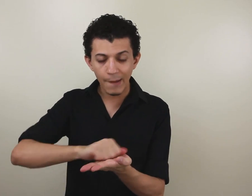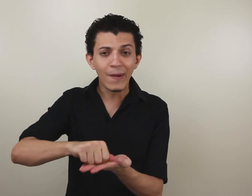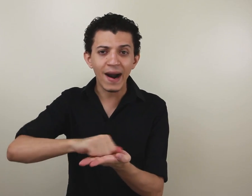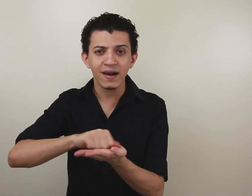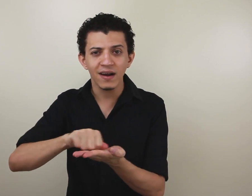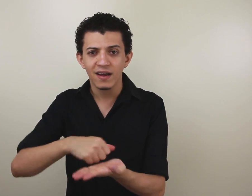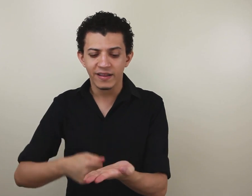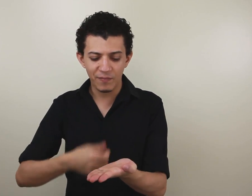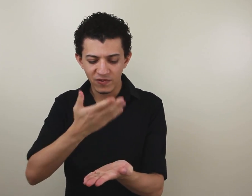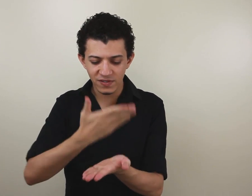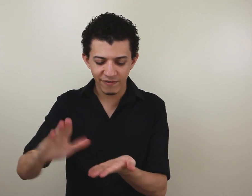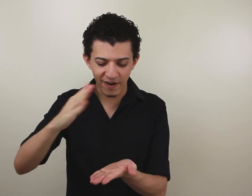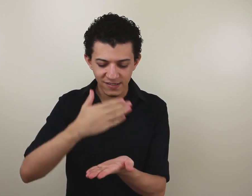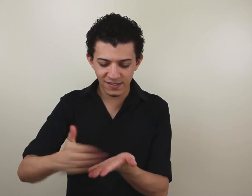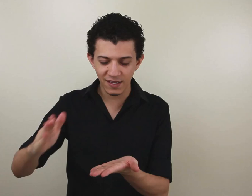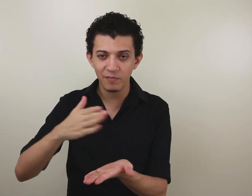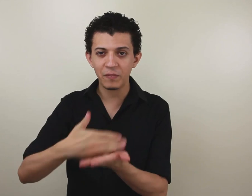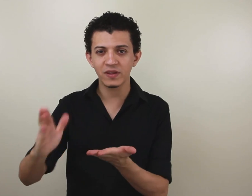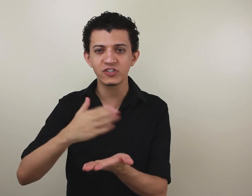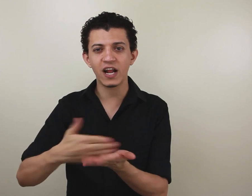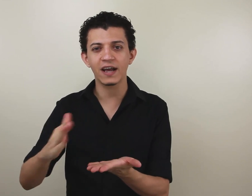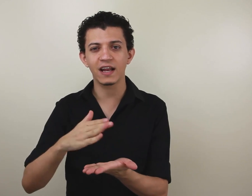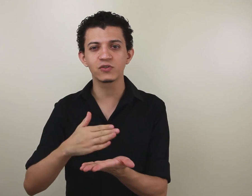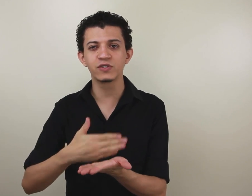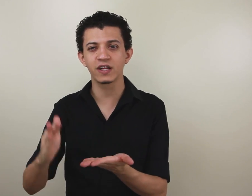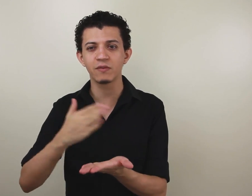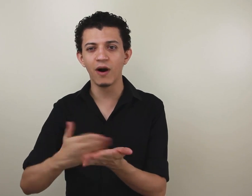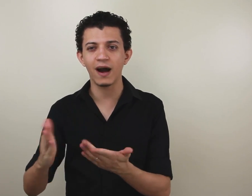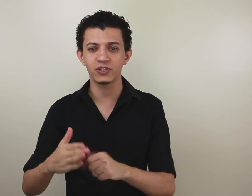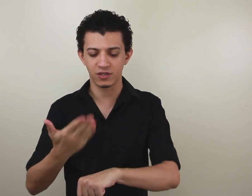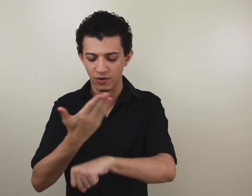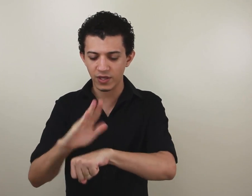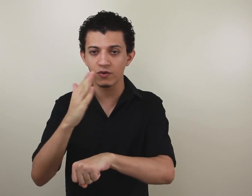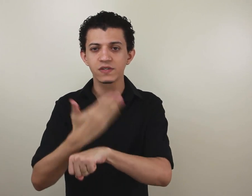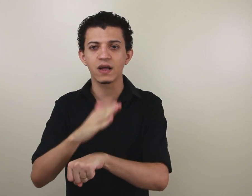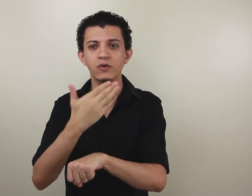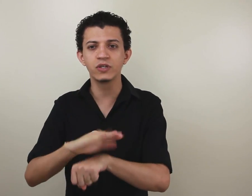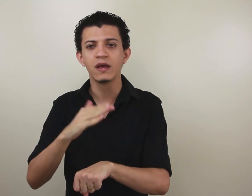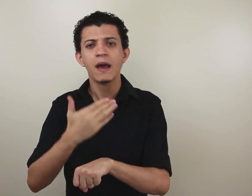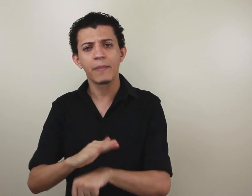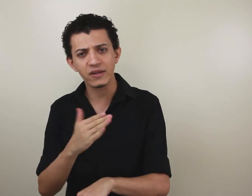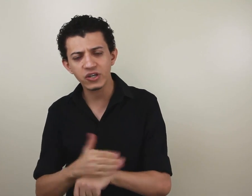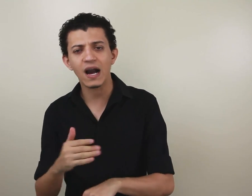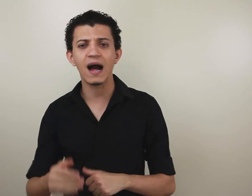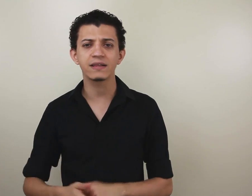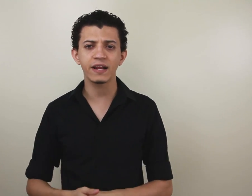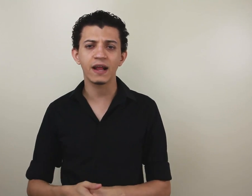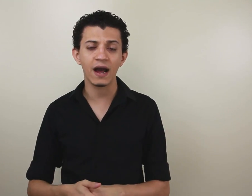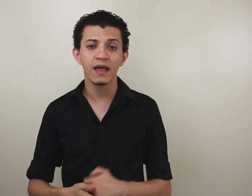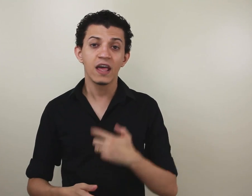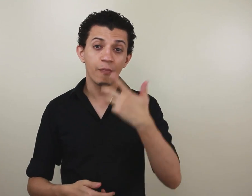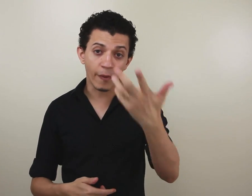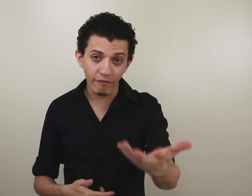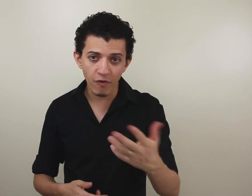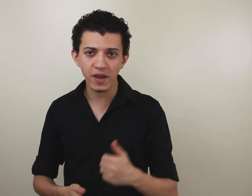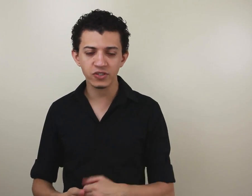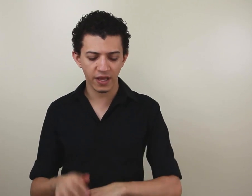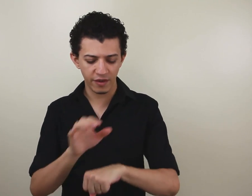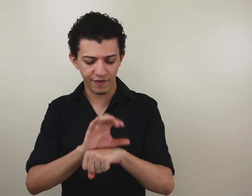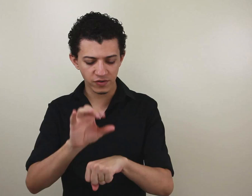apaga. Depois você faz assim para poder tirar aquela sujeira da borracha. Então, aqui é o sinal de praticar, treinar. E provavelmente daí veio